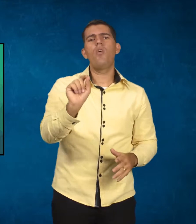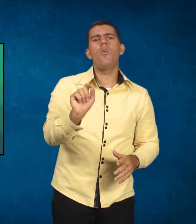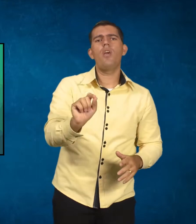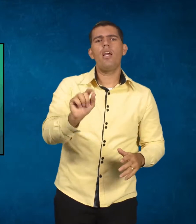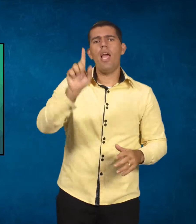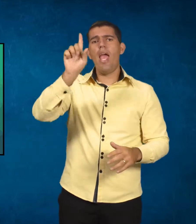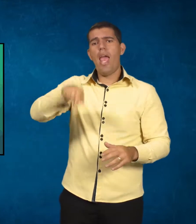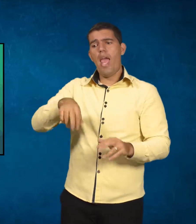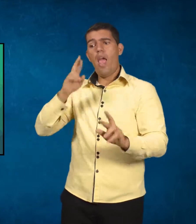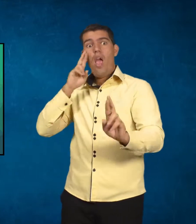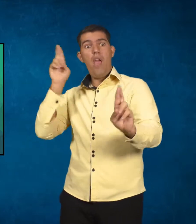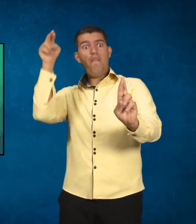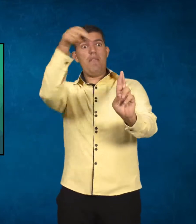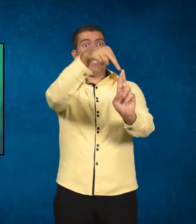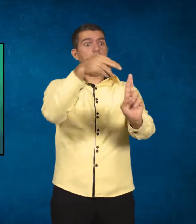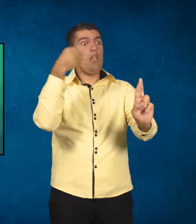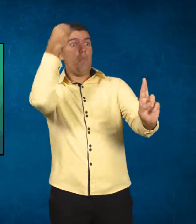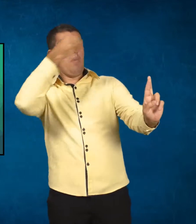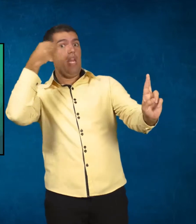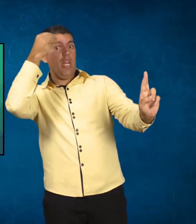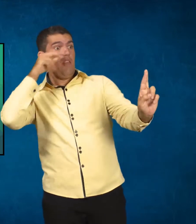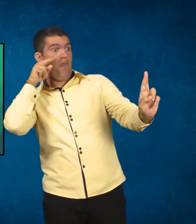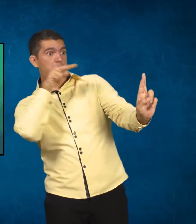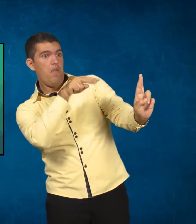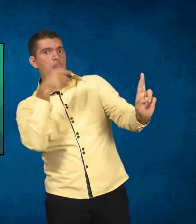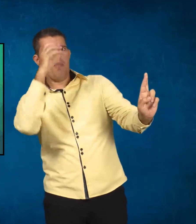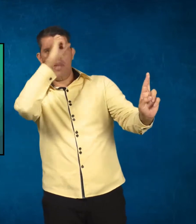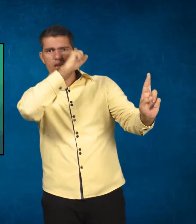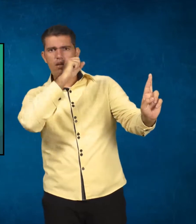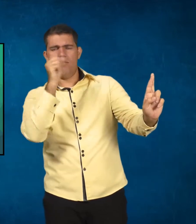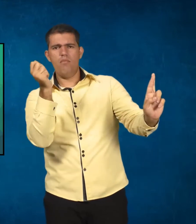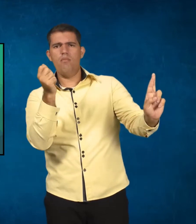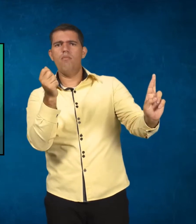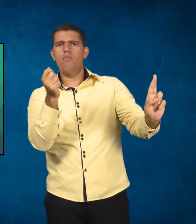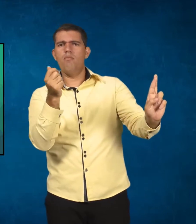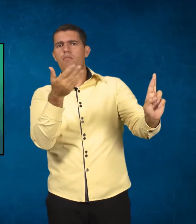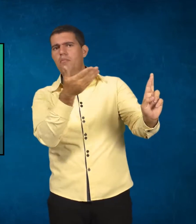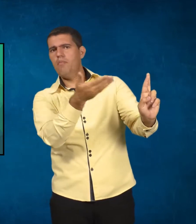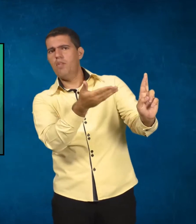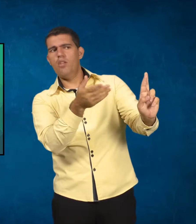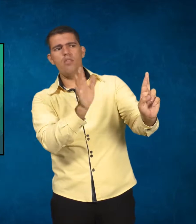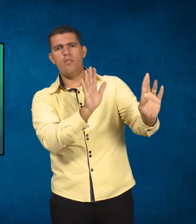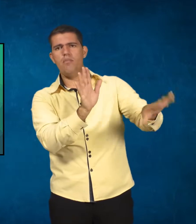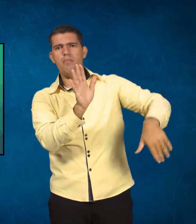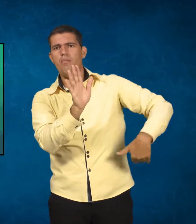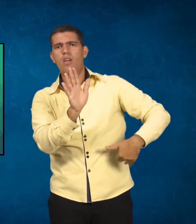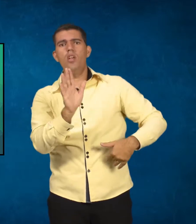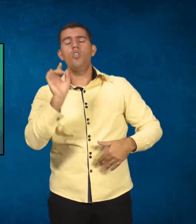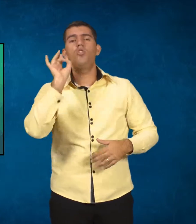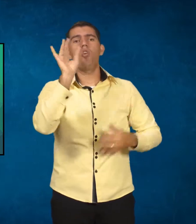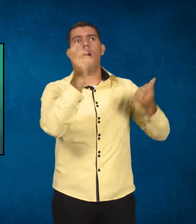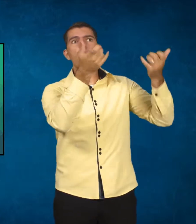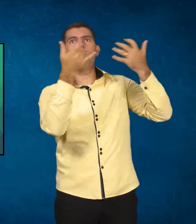referente ou uma experiência. Pela enunciação, você consegue fazer essa referência